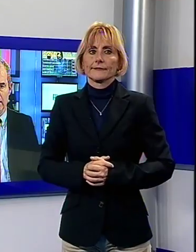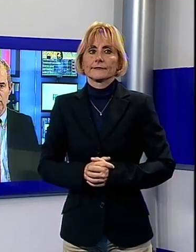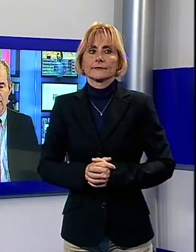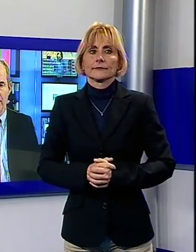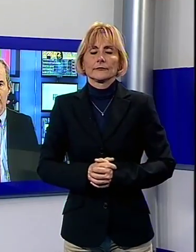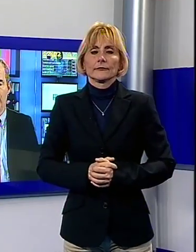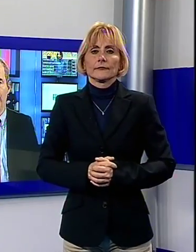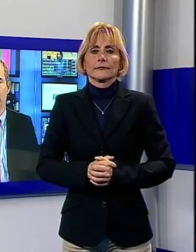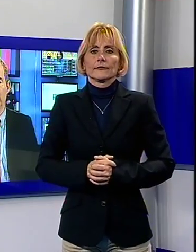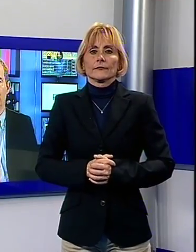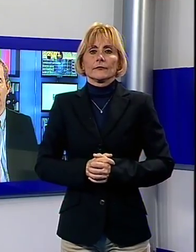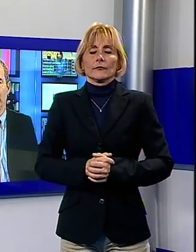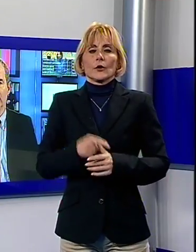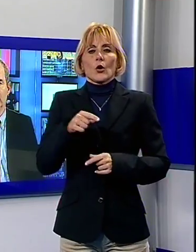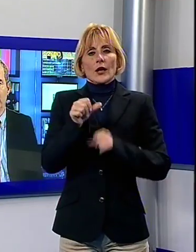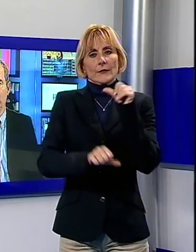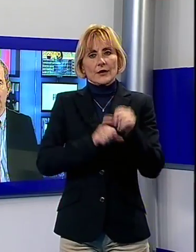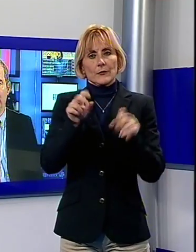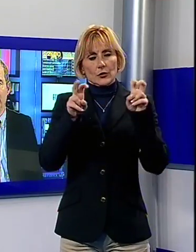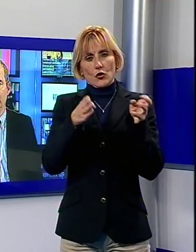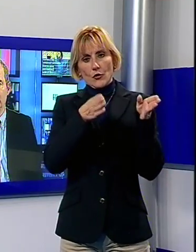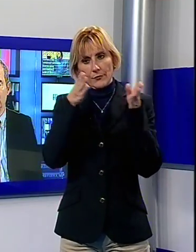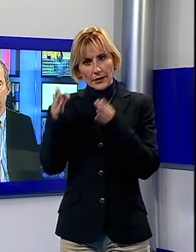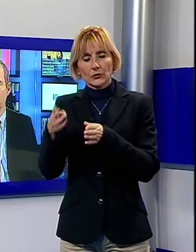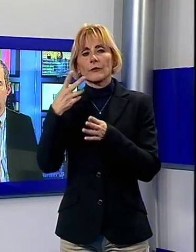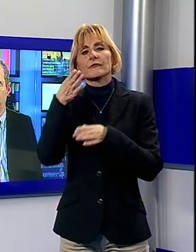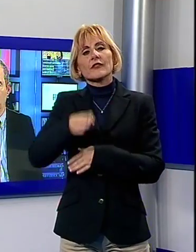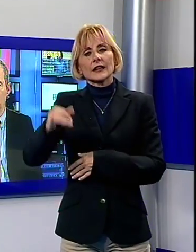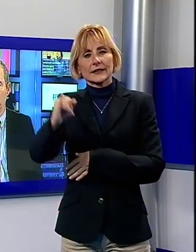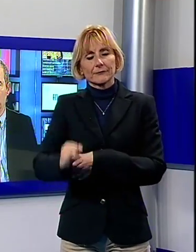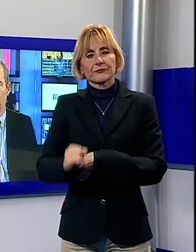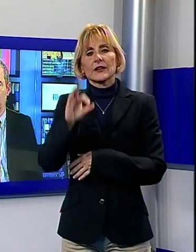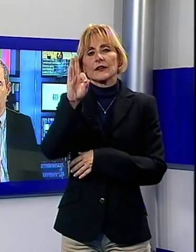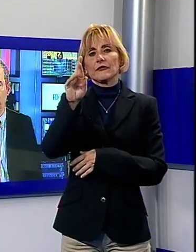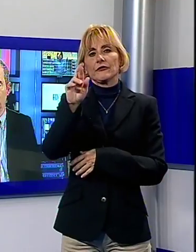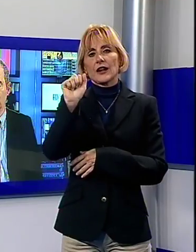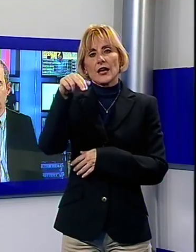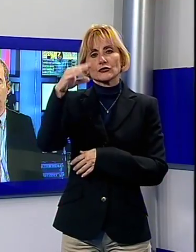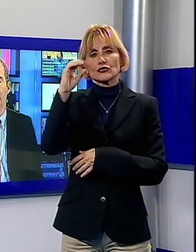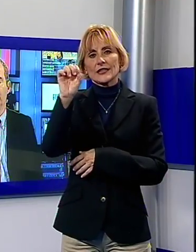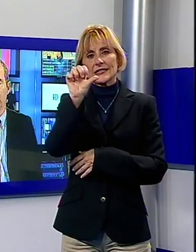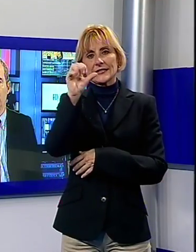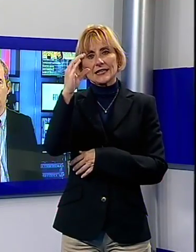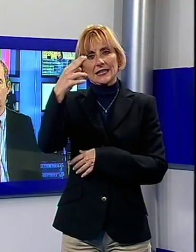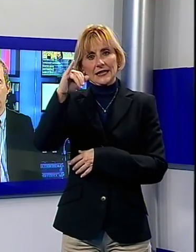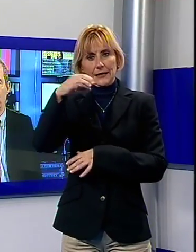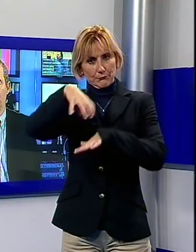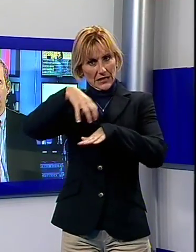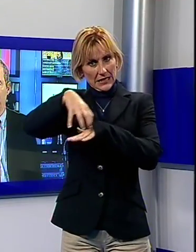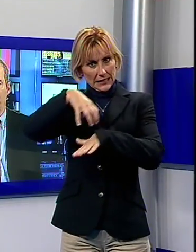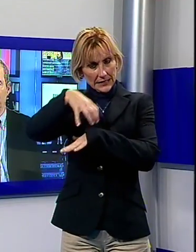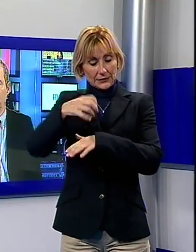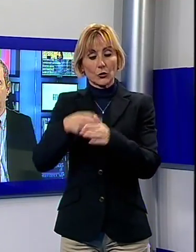Adesso cambiamo argomento, andiamo in Valle del Serchio per la visita del Ministro dei Beni Culturali Dario Franceschini. Partiamo da